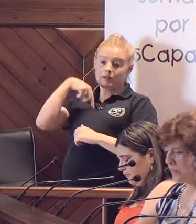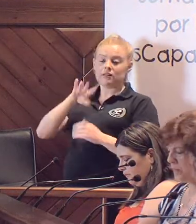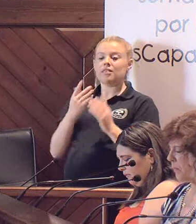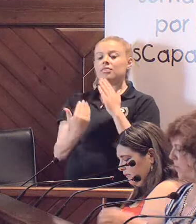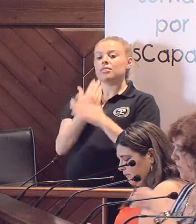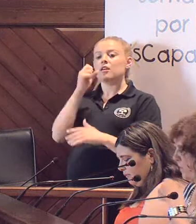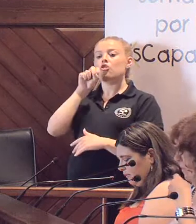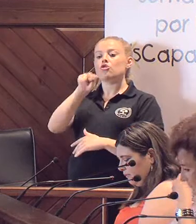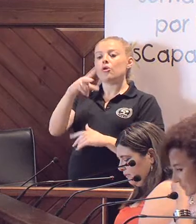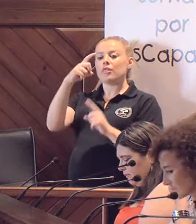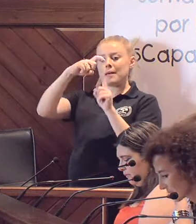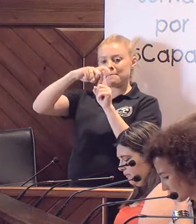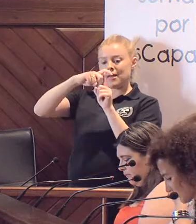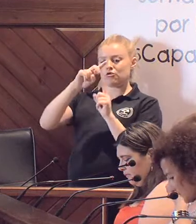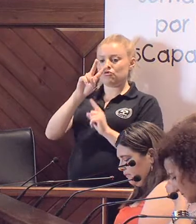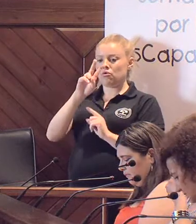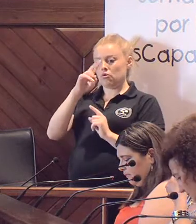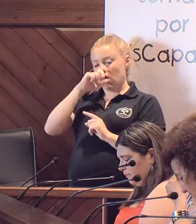el día 12 de mayo de 2016.